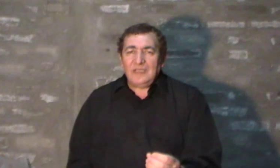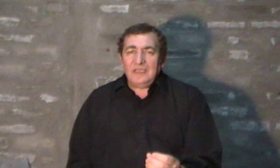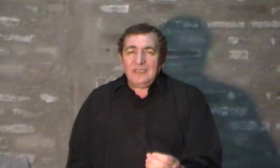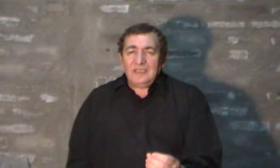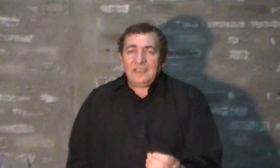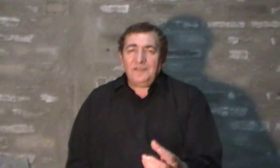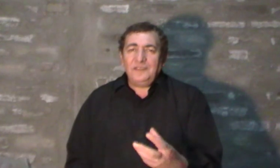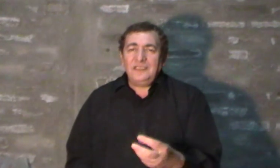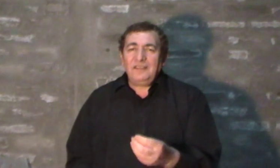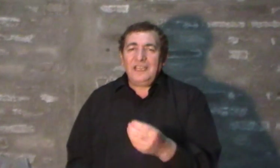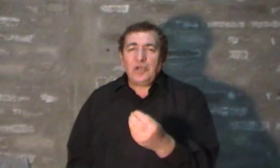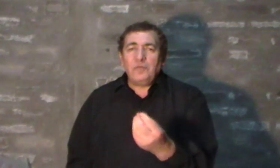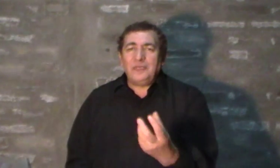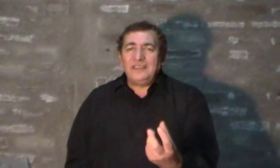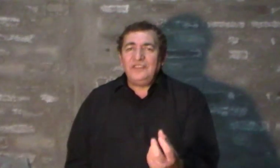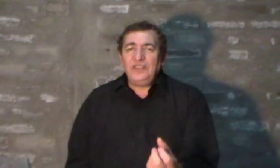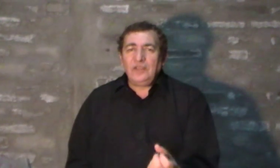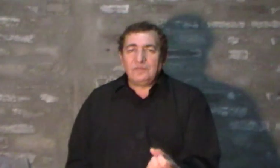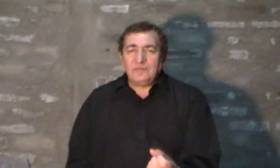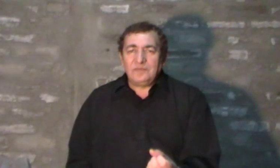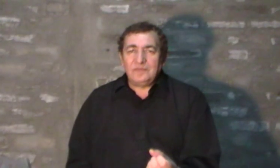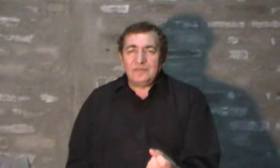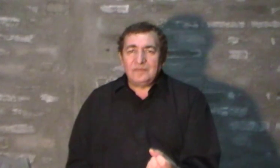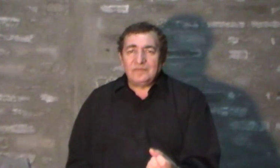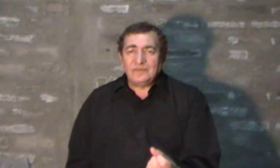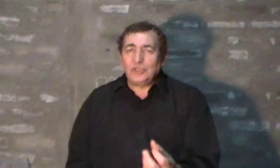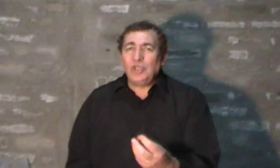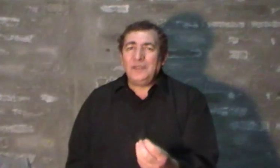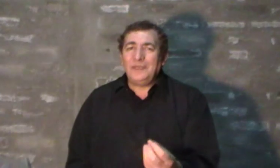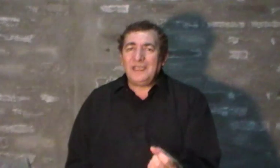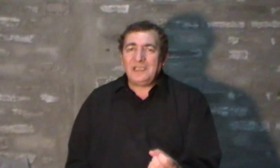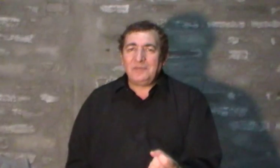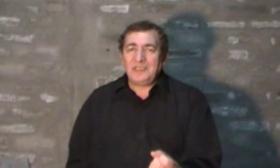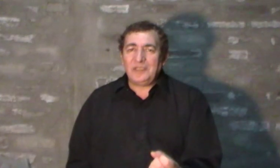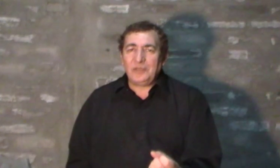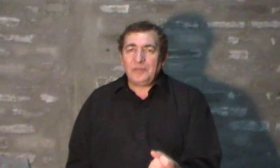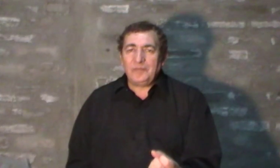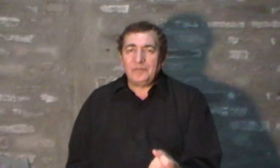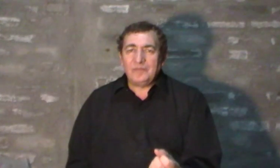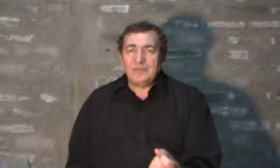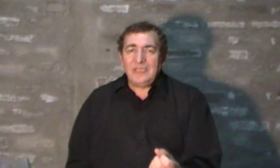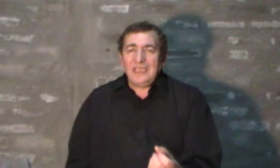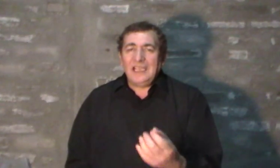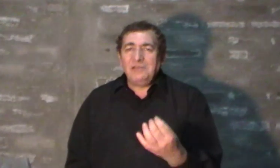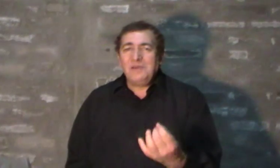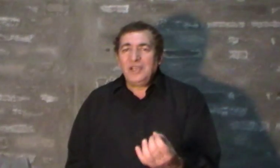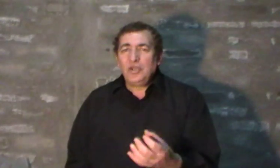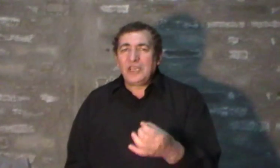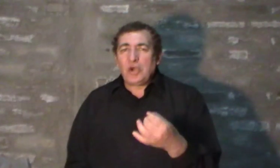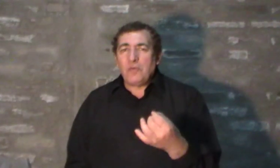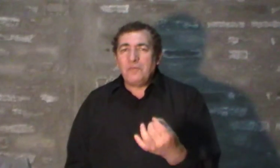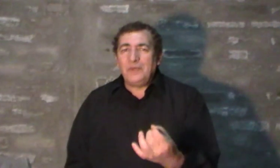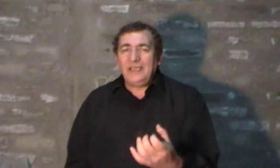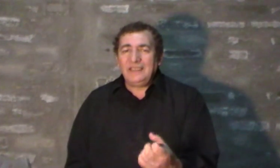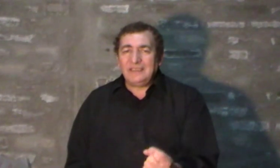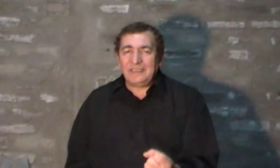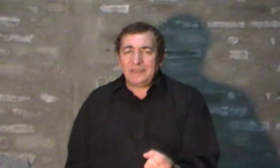En definitiva, la comprensión nos libera del miedo. El mago que comprende